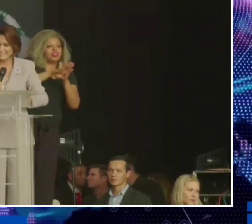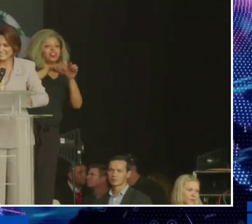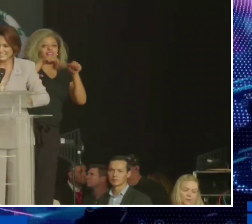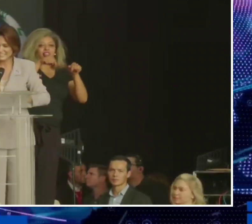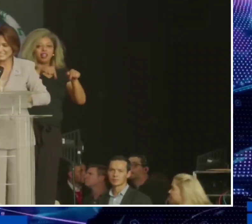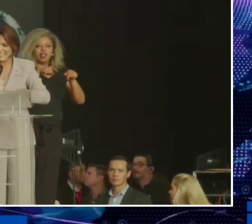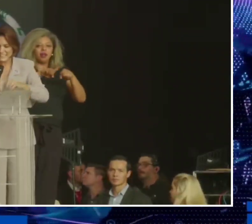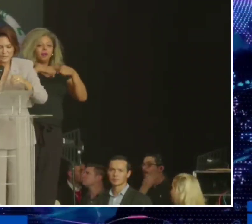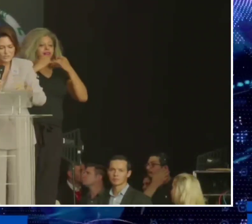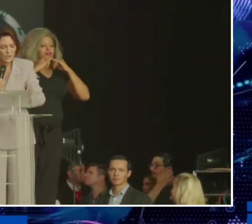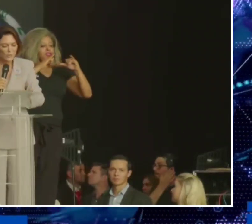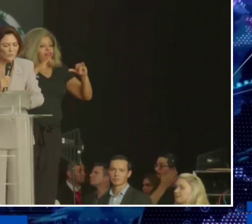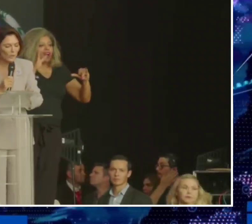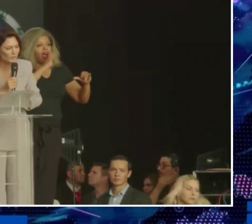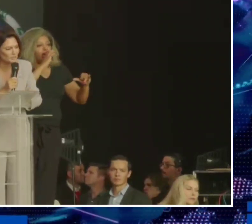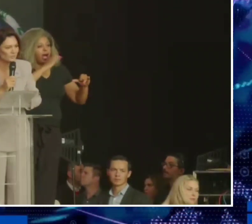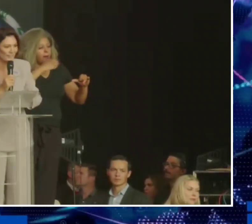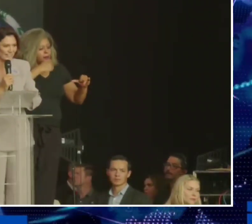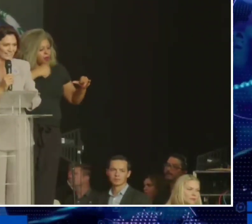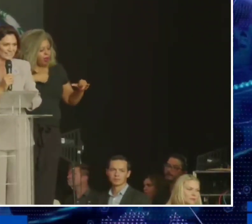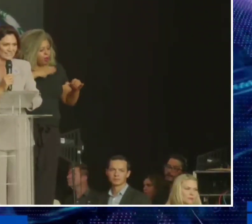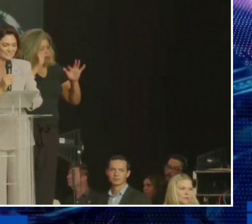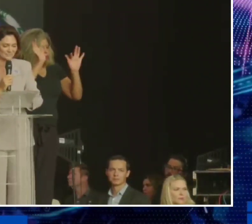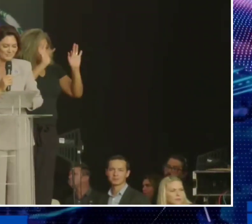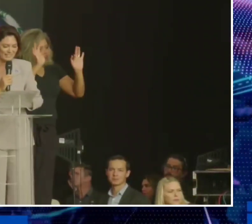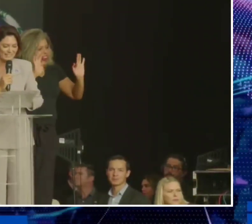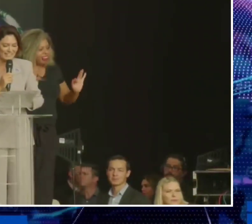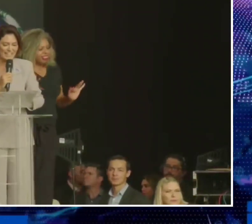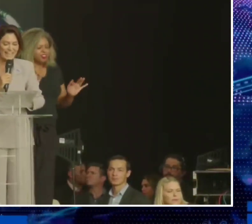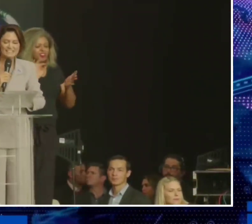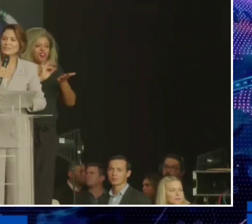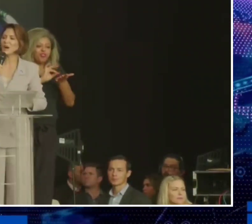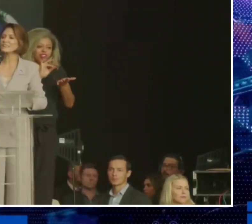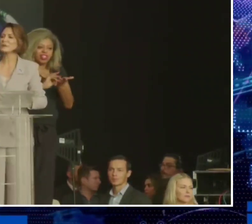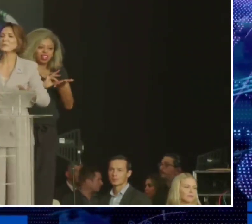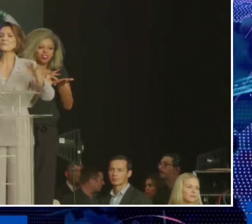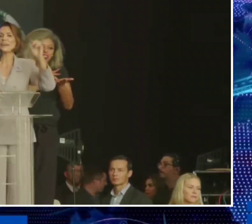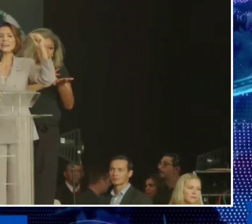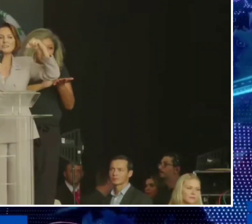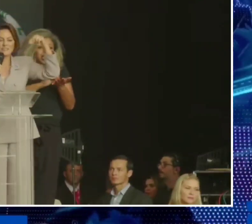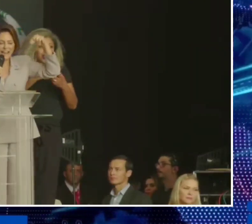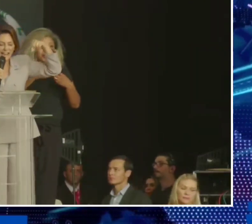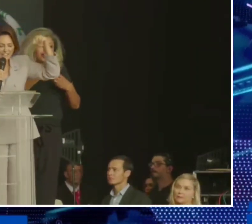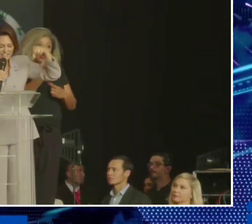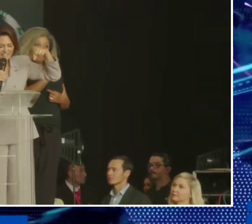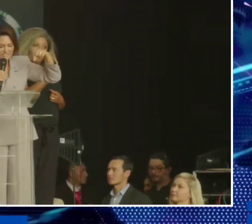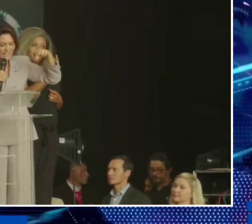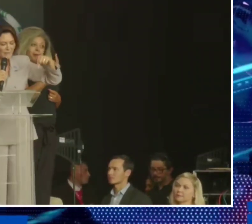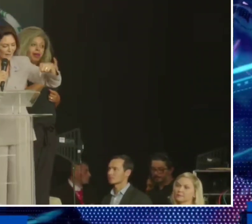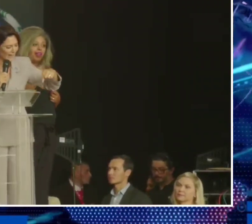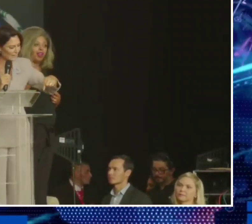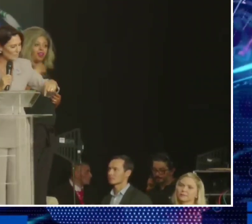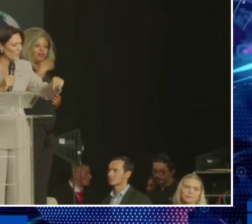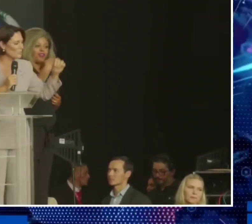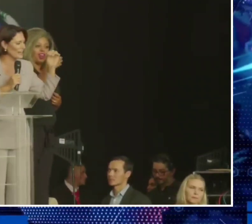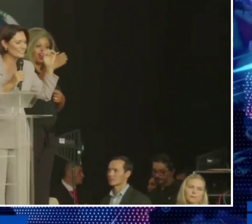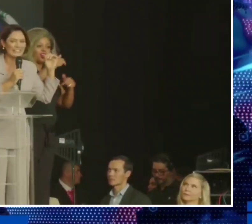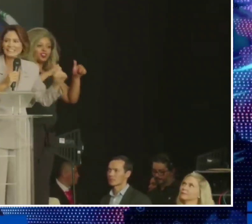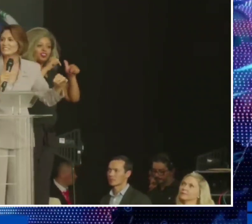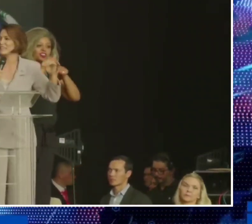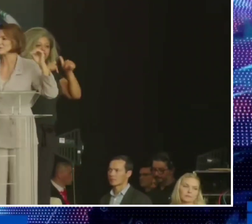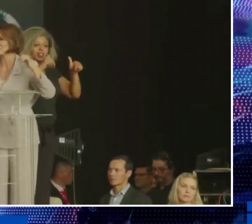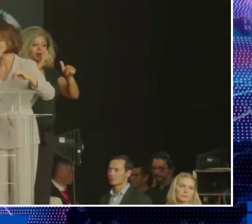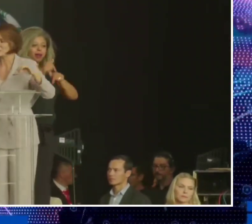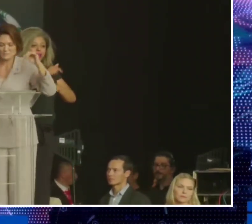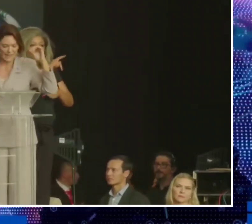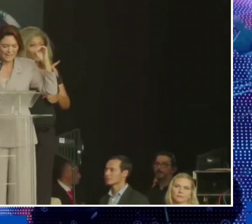dizer que eu estou muito feliz. E essa é a nossa primeira viagem de trabalho como presidente